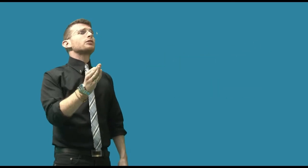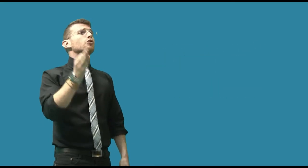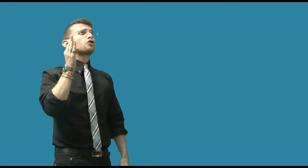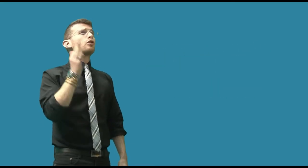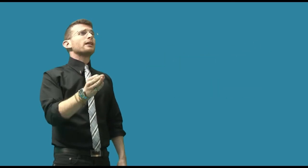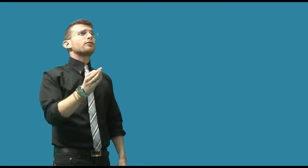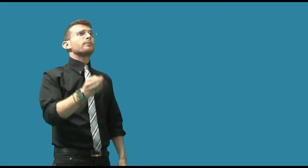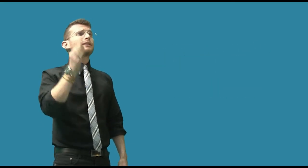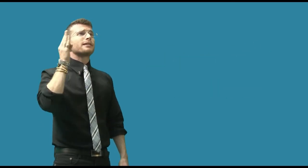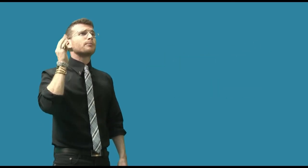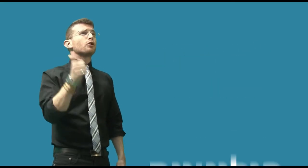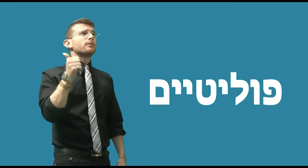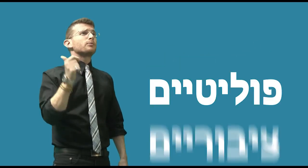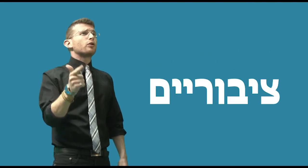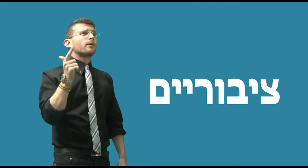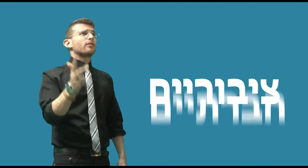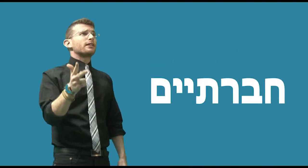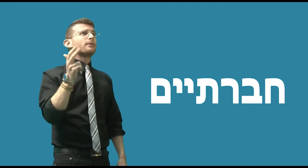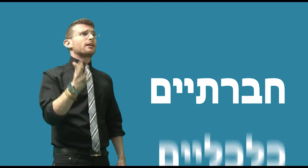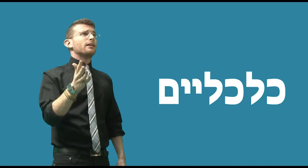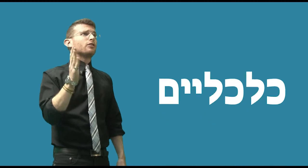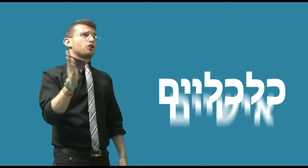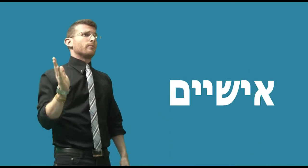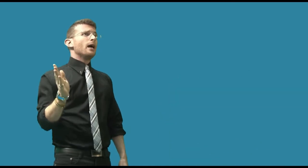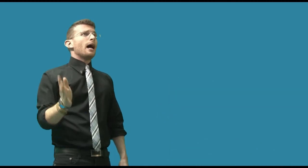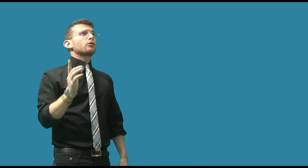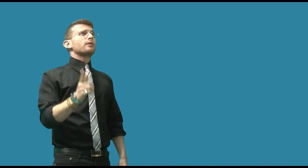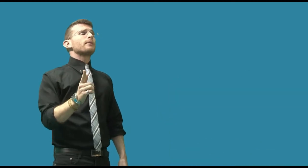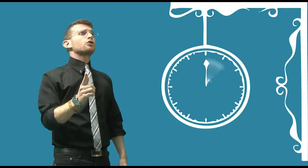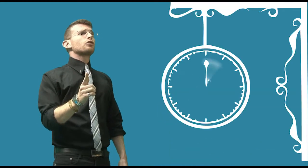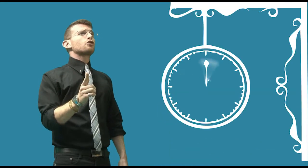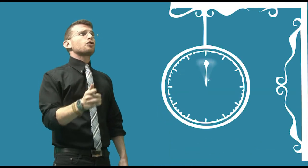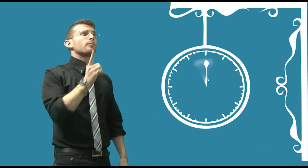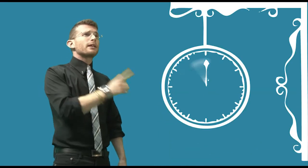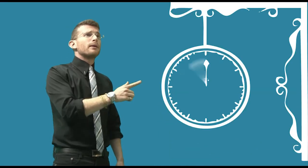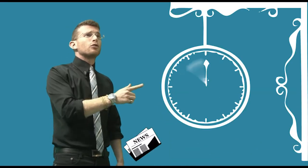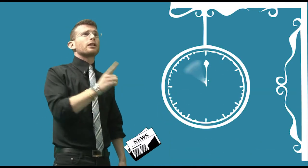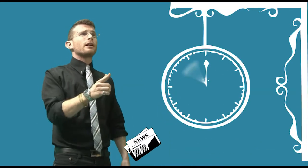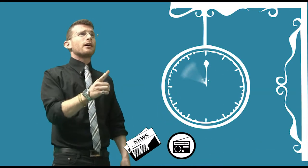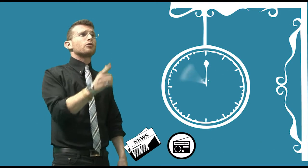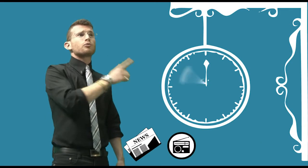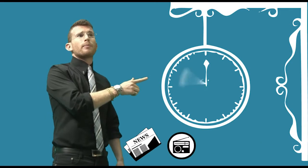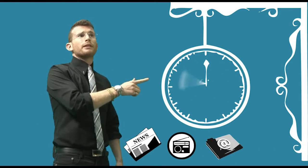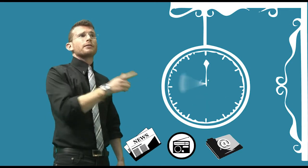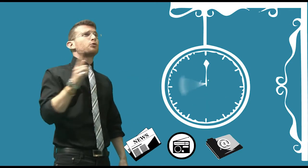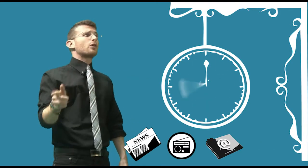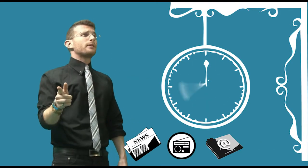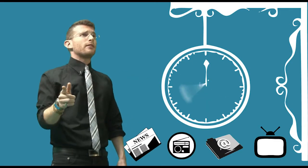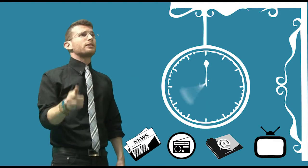תתגוש שישועת אינסופית בין אינטרסים פוליטיים, צורביים, חברתיים, כלכליים ואישיים. אנחנו מדברים על שום תקשורתי שמתחי בעיתון, נגרר לרדיו, נמשוך באינטרנט, מוסכם בטלוויזיה